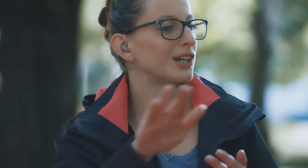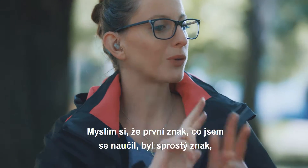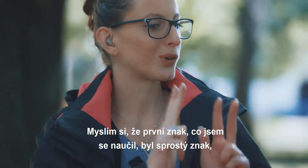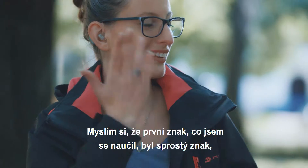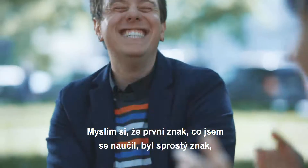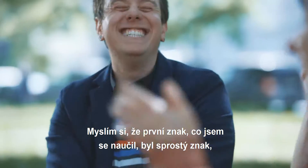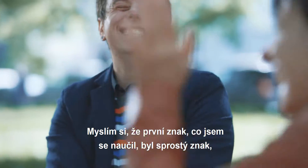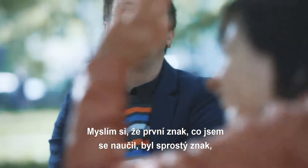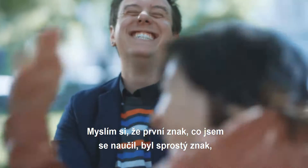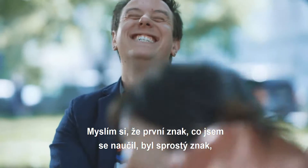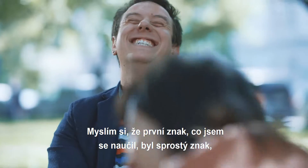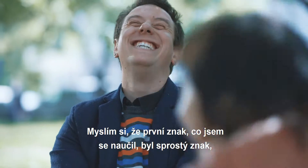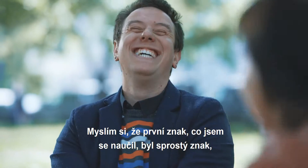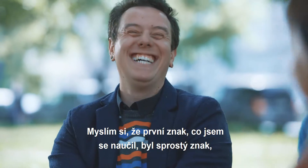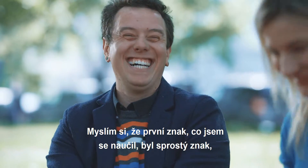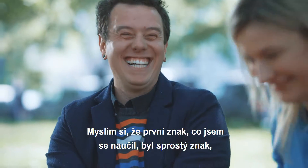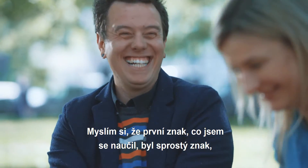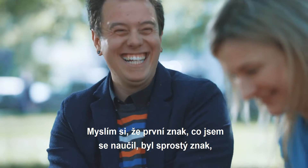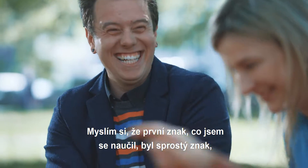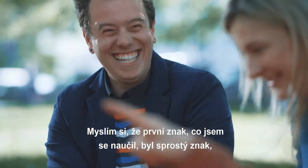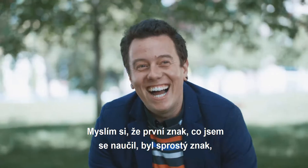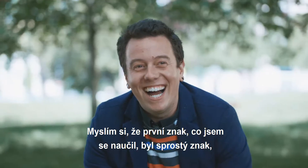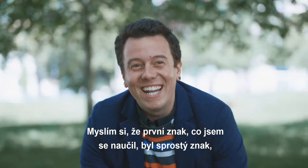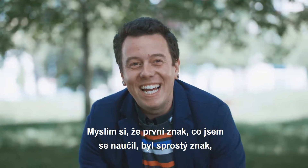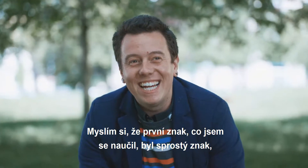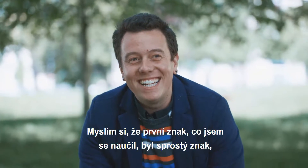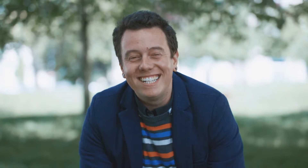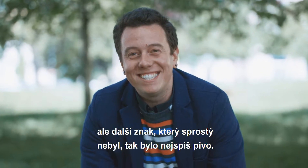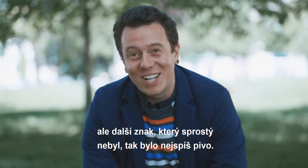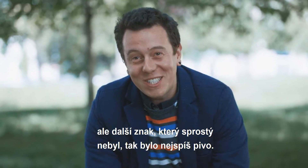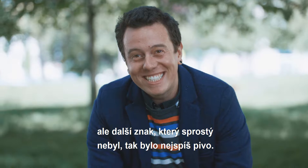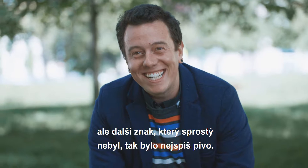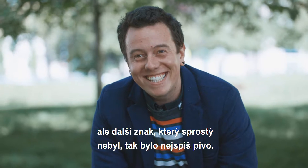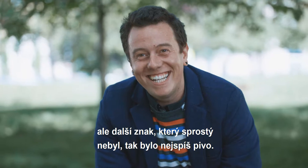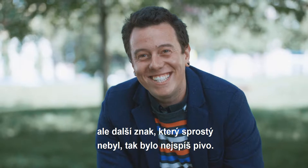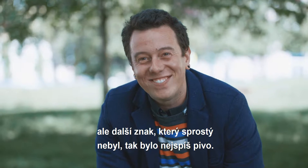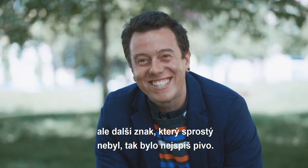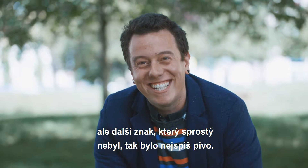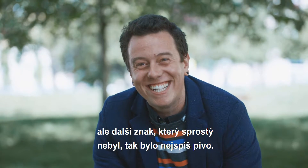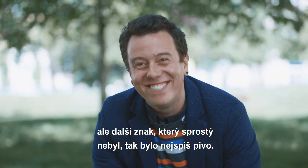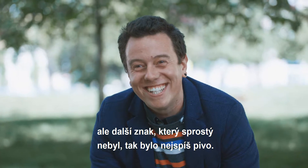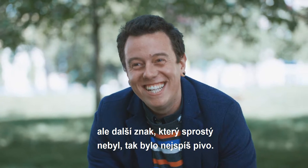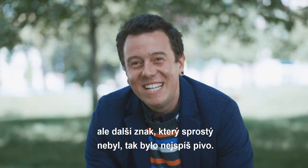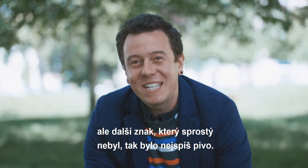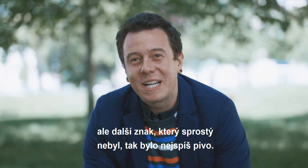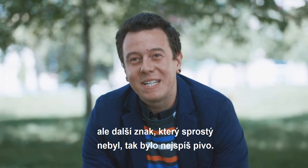Myslím si, že první znak, co jsem se naučil, byl sprostý znak. Ale další znak, který sprostý nebyl, tak